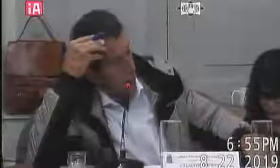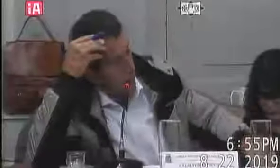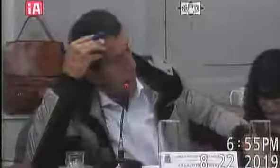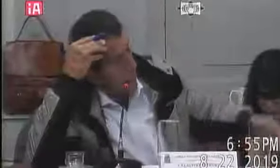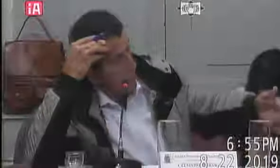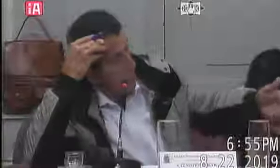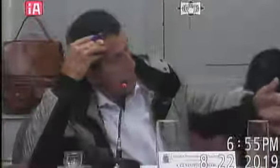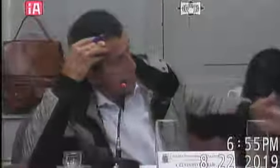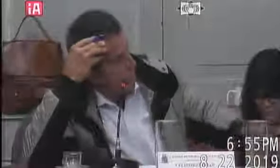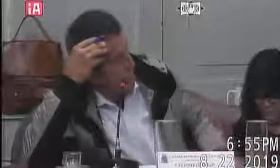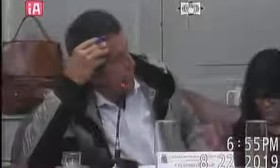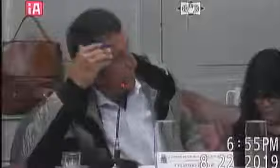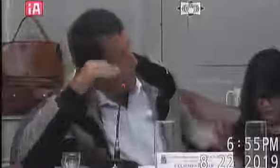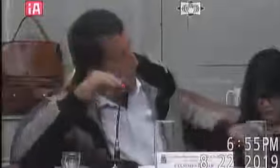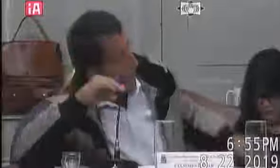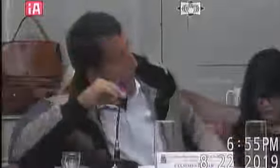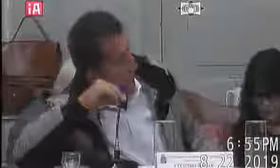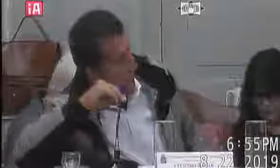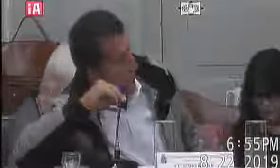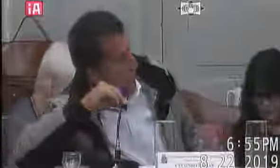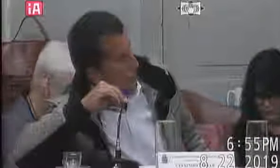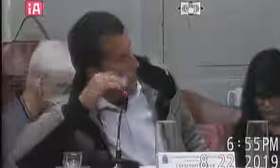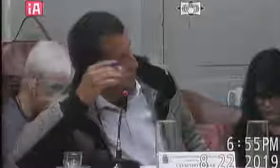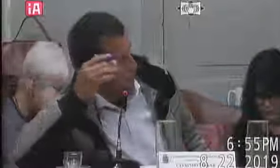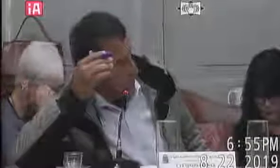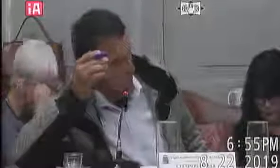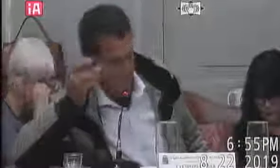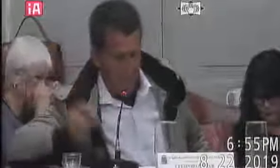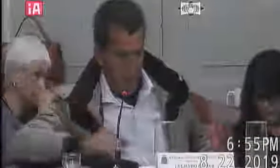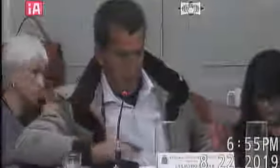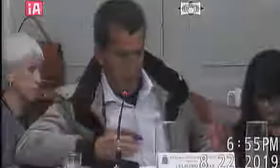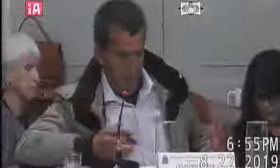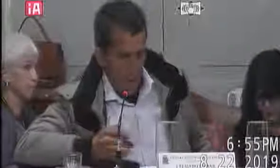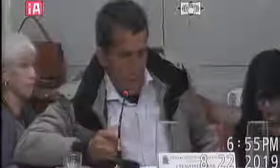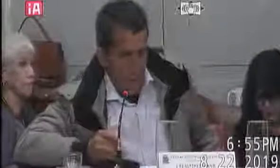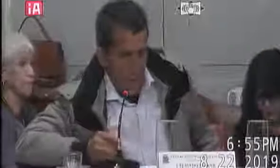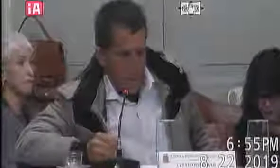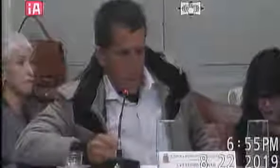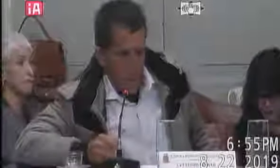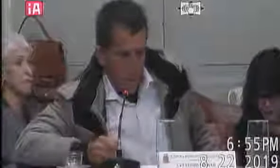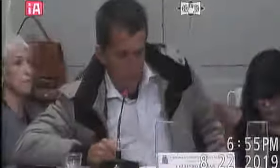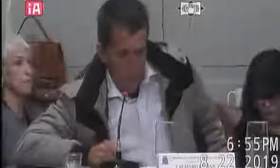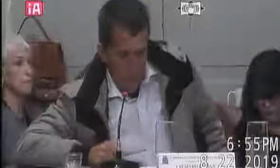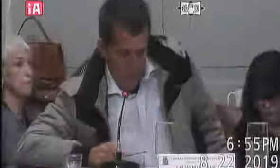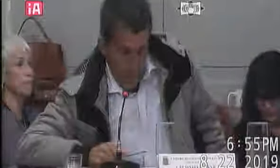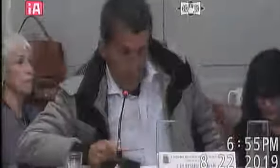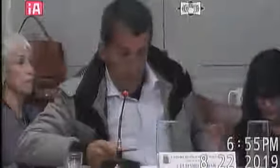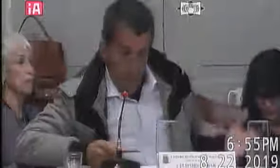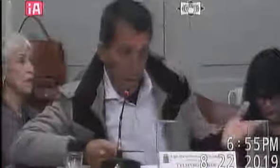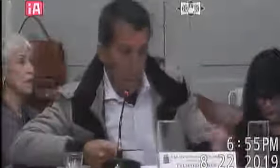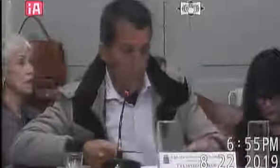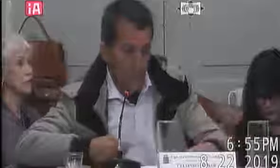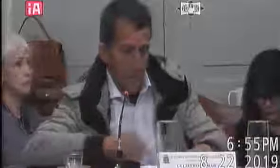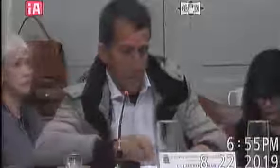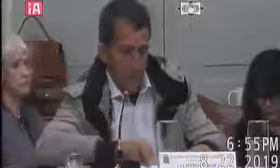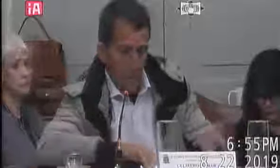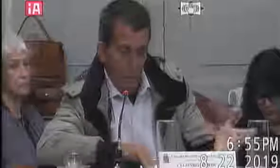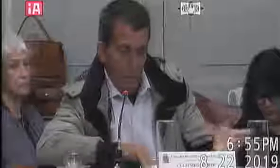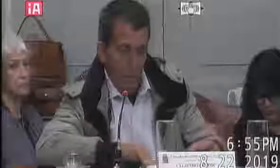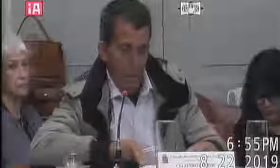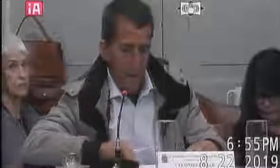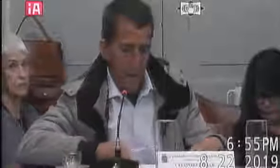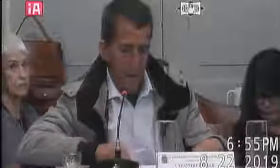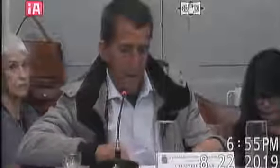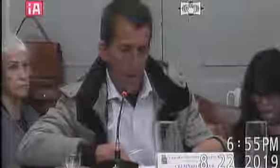trazer um pouquinho talvez tenha um bocado de doença tá aí eu não fiz a primeira chamada secretária eu queria primeiro